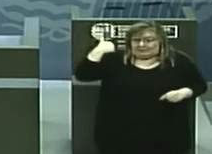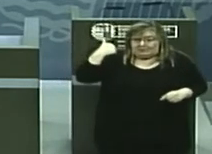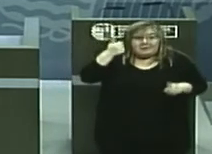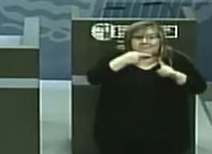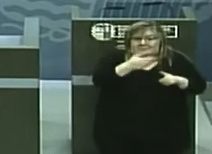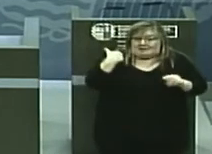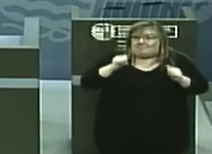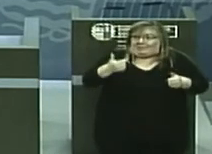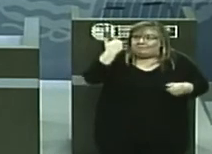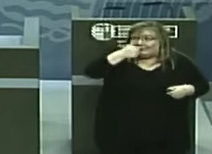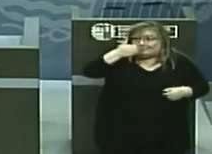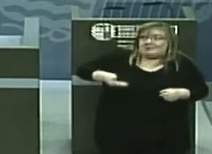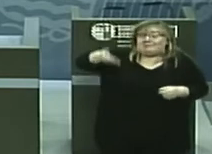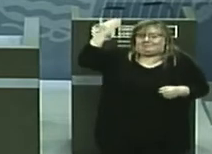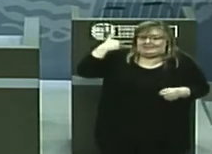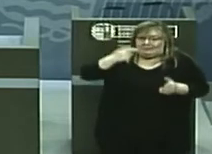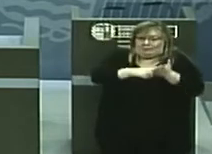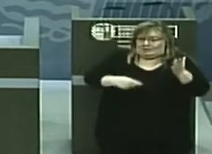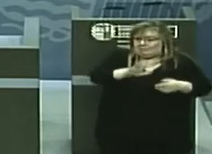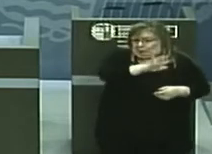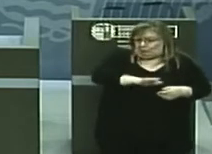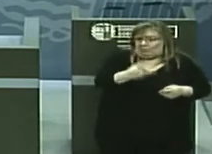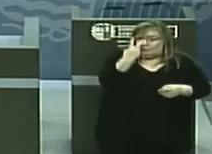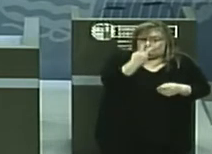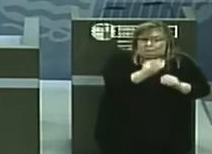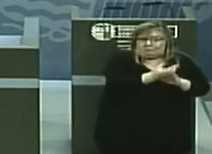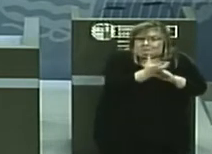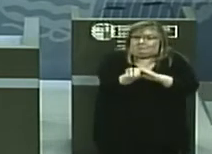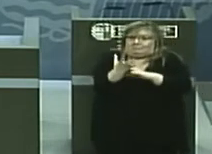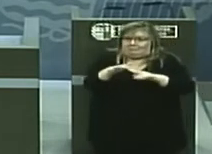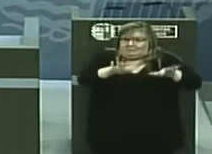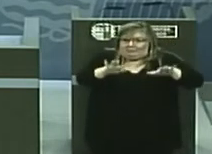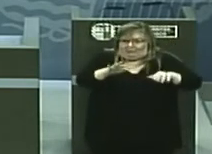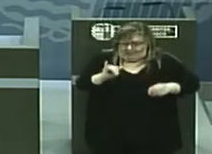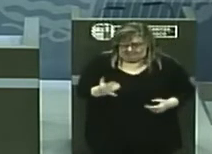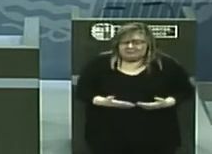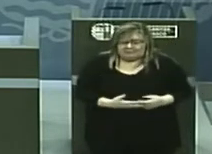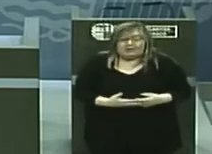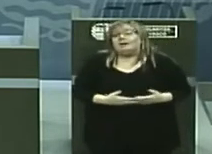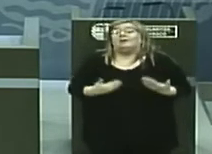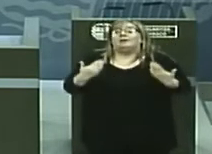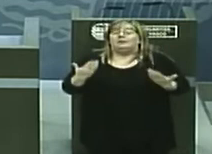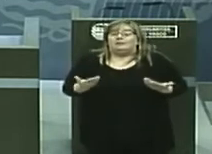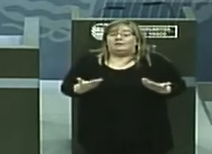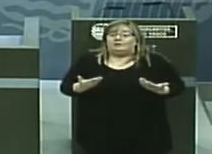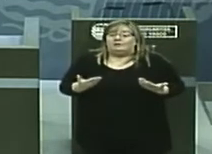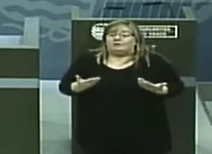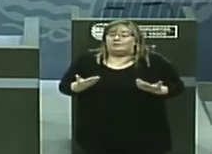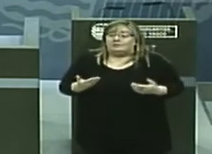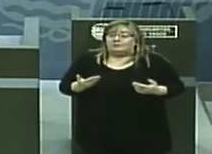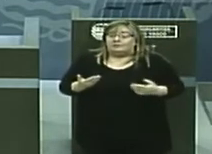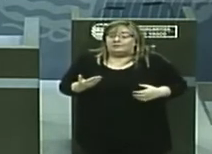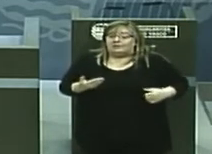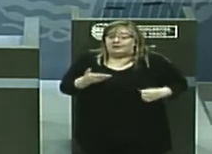comenzó, vamos a decir, en Guipúzcoa. Por otra parte, también tenemos ya los focos